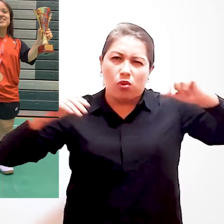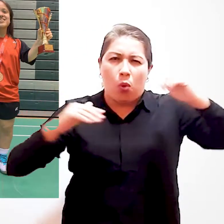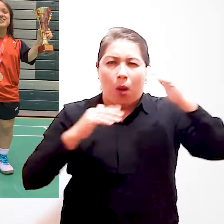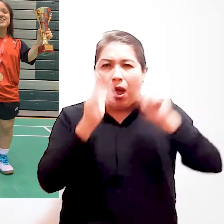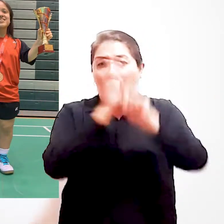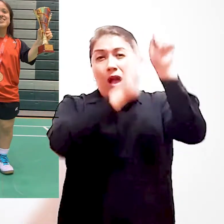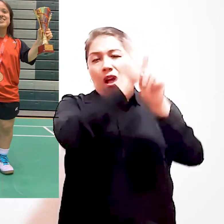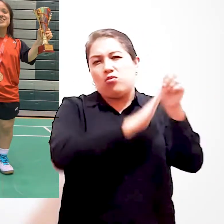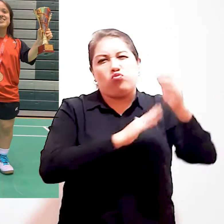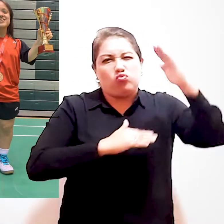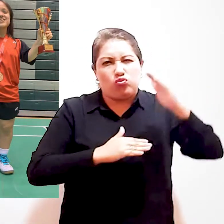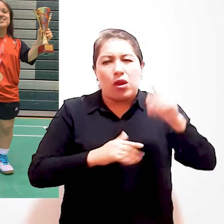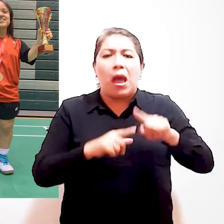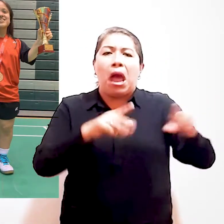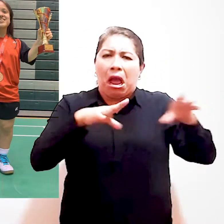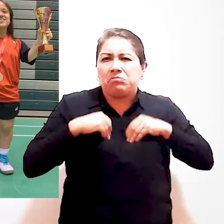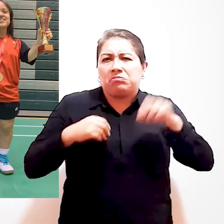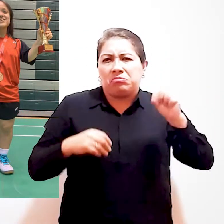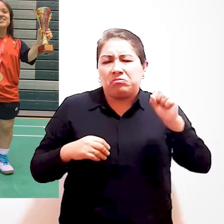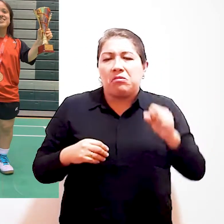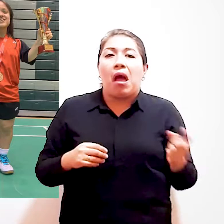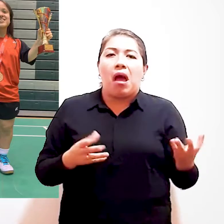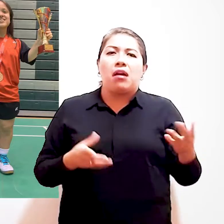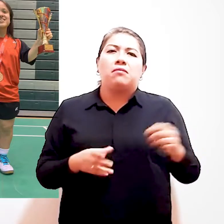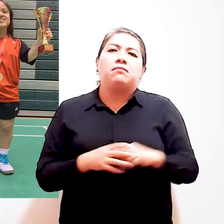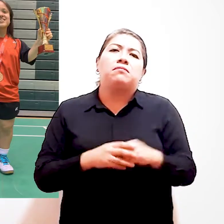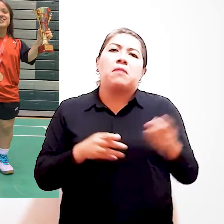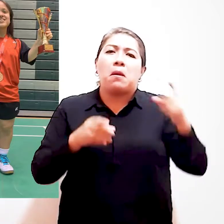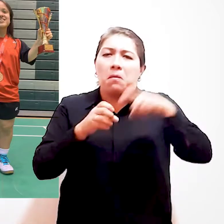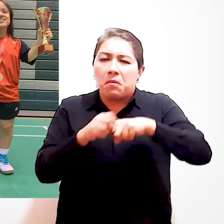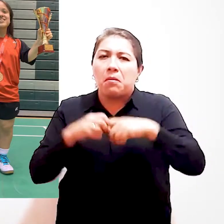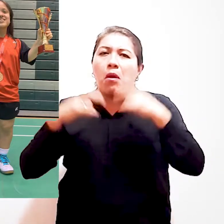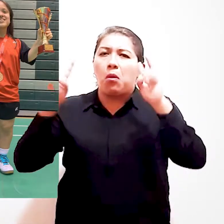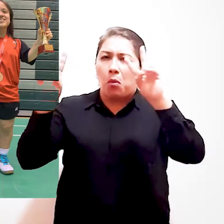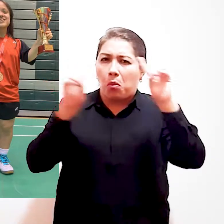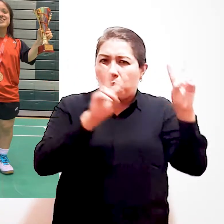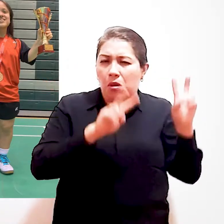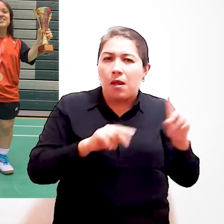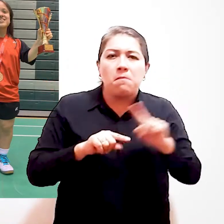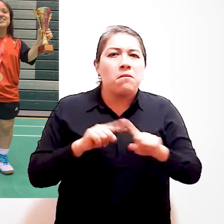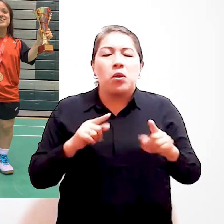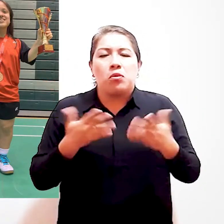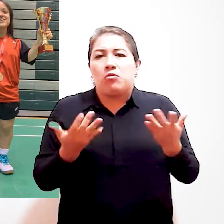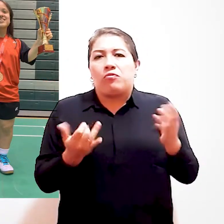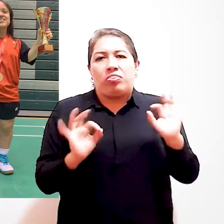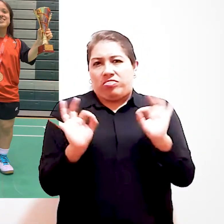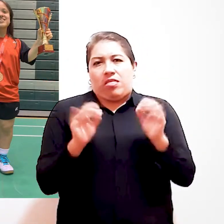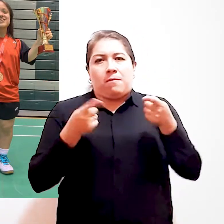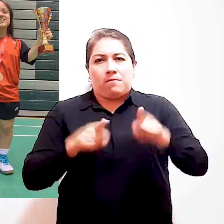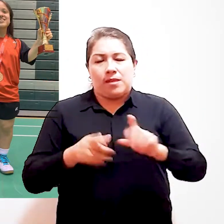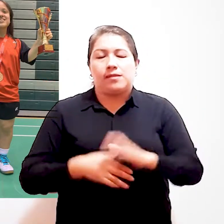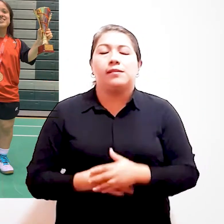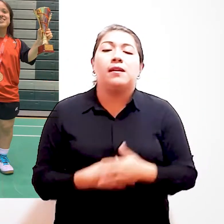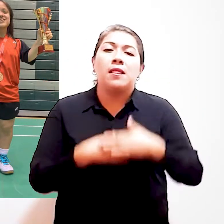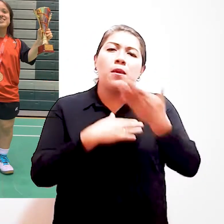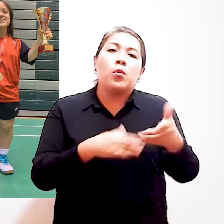nacional de talla baja femenina Ella aceptó, pero no se concretó el proyecto por diferentes razones Sin embargo,